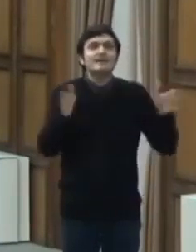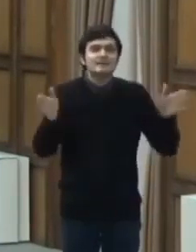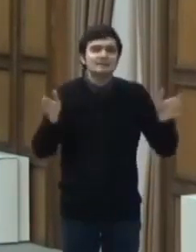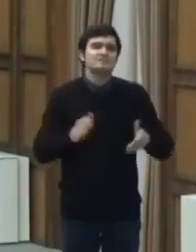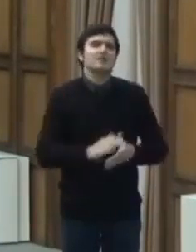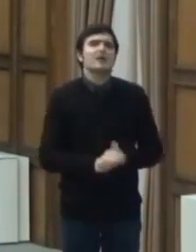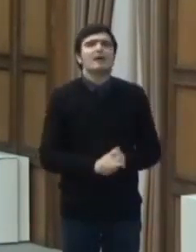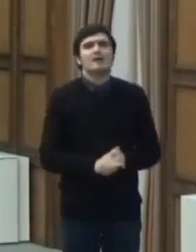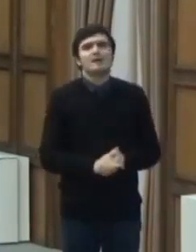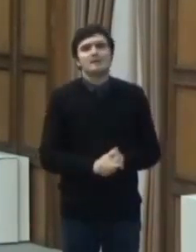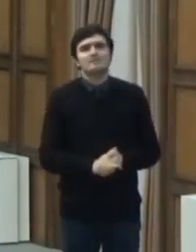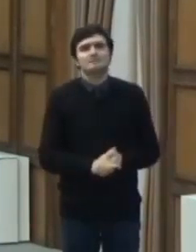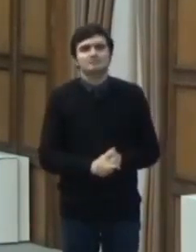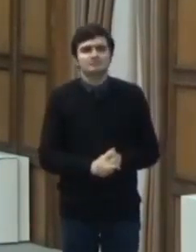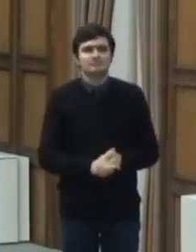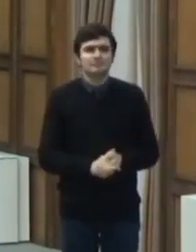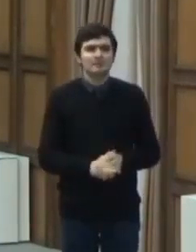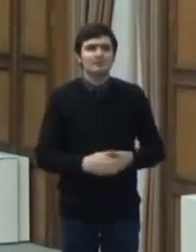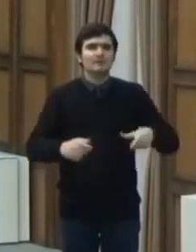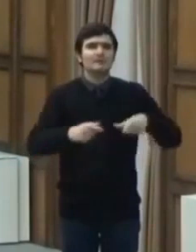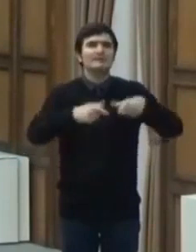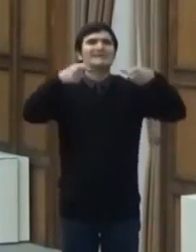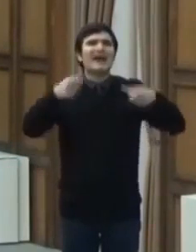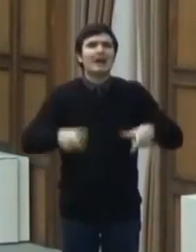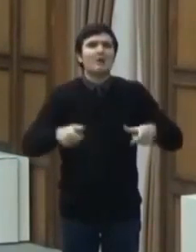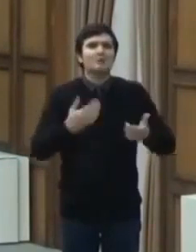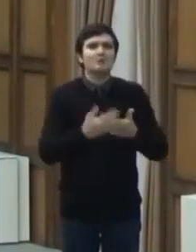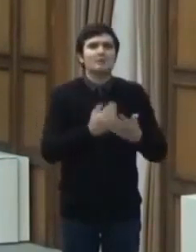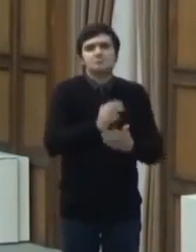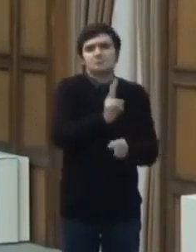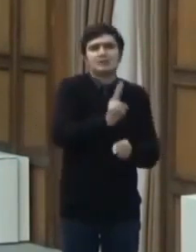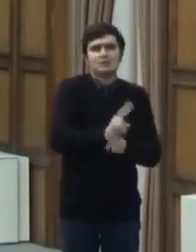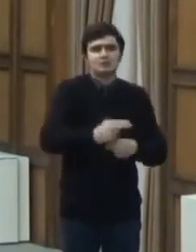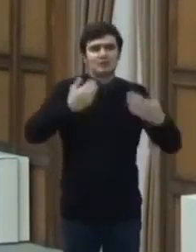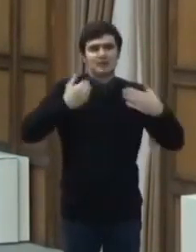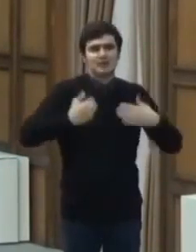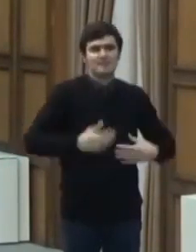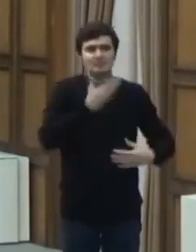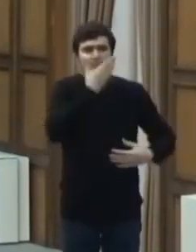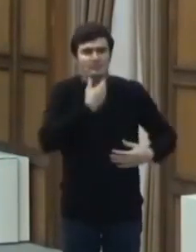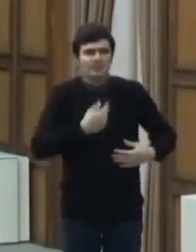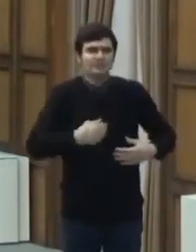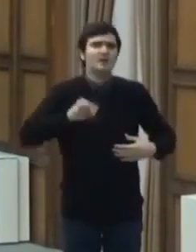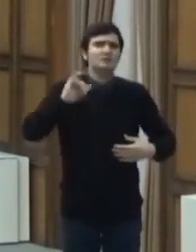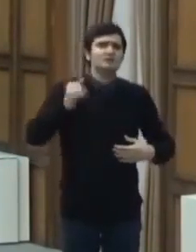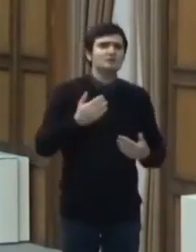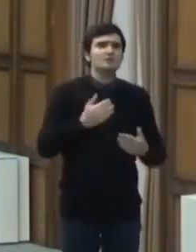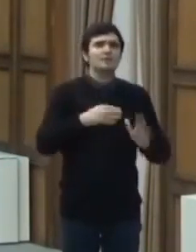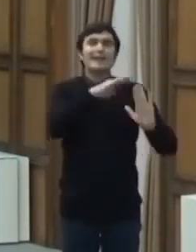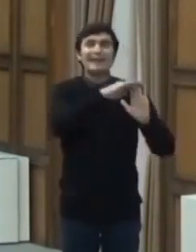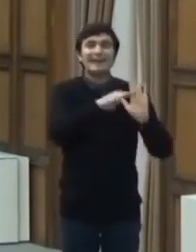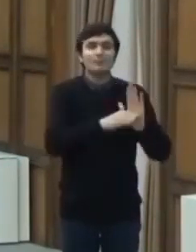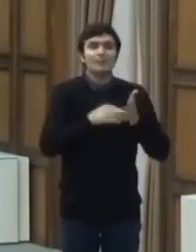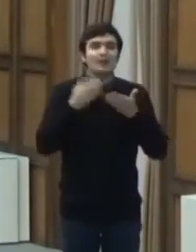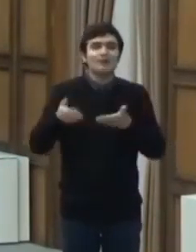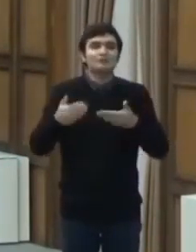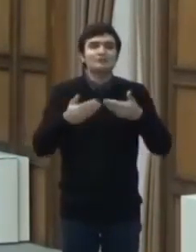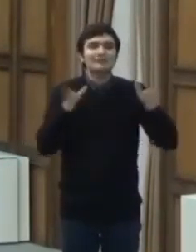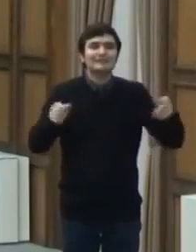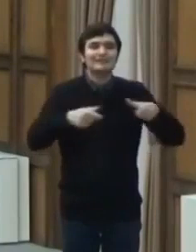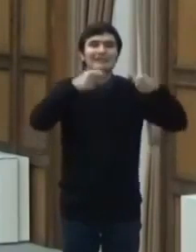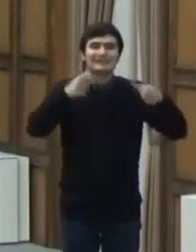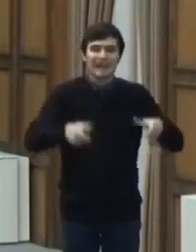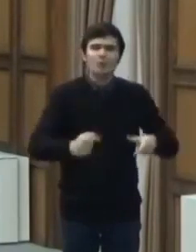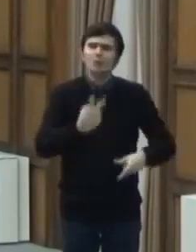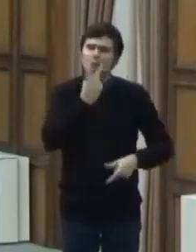deschiderea saloanelor din grijire corporală și regulile aferente acestei deschideri